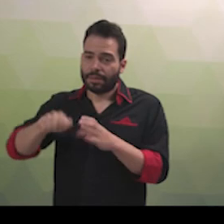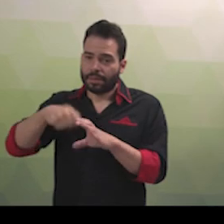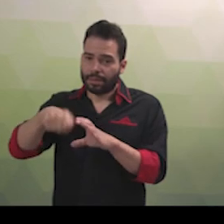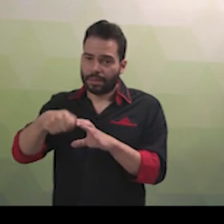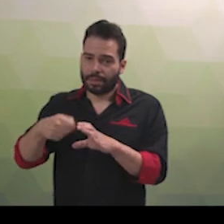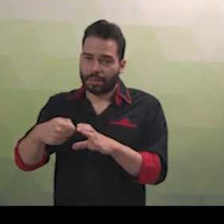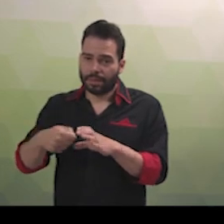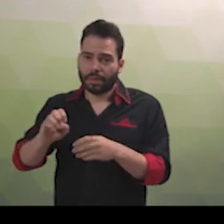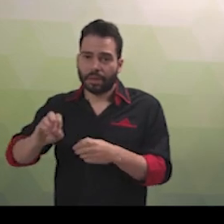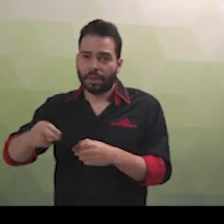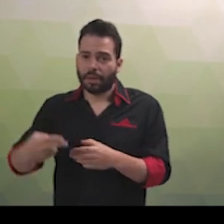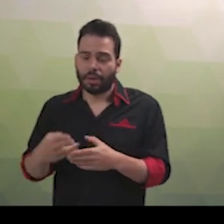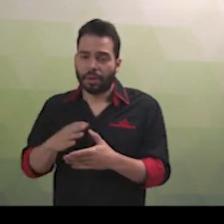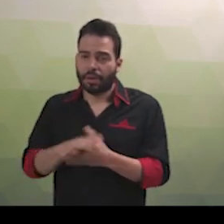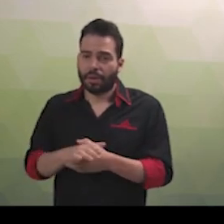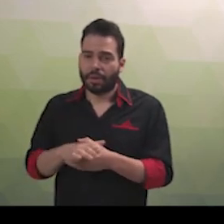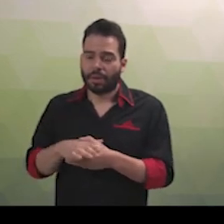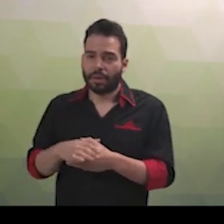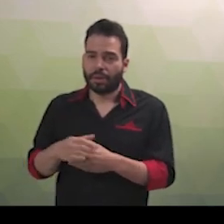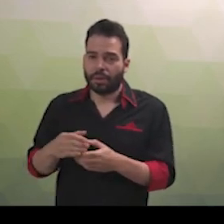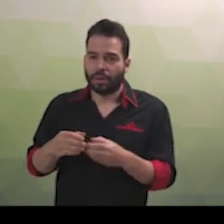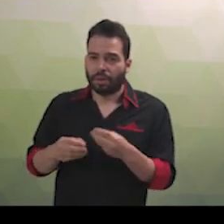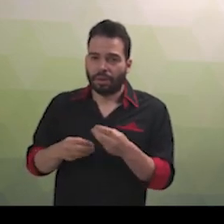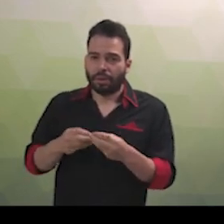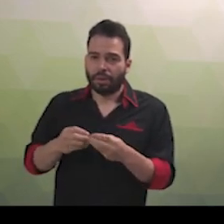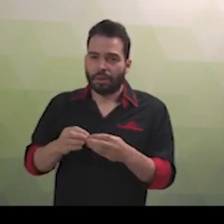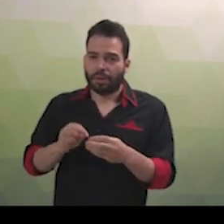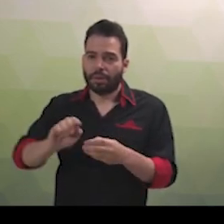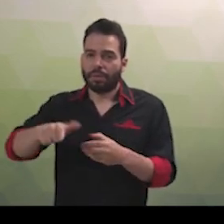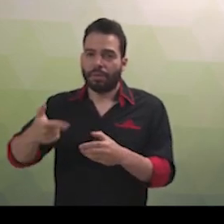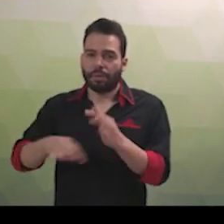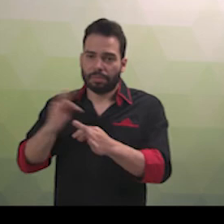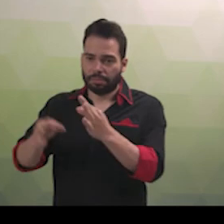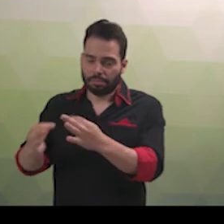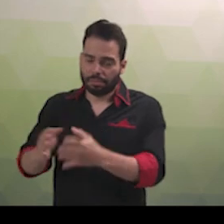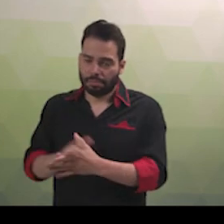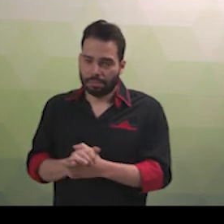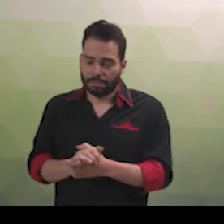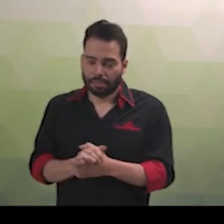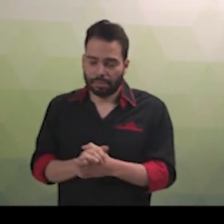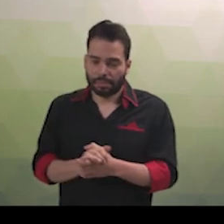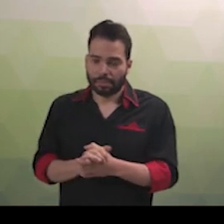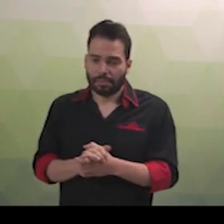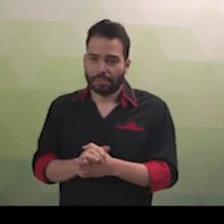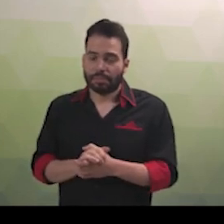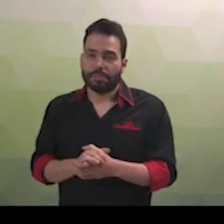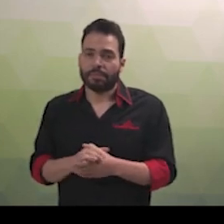privadas e as públicas dos sistemas de ensino federal, estadual, municipal e do Distrito Federal